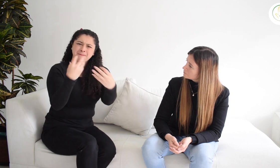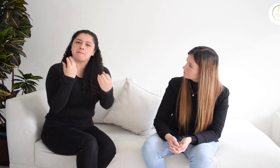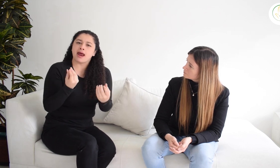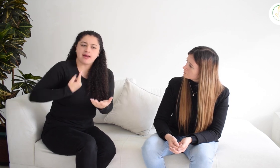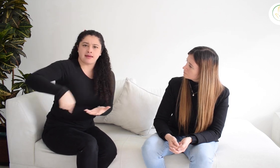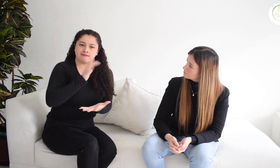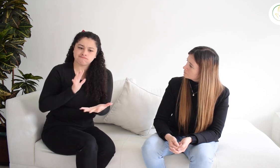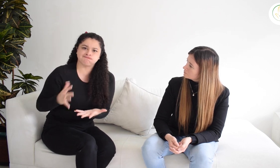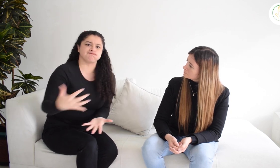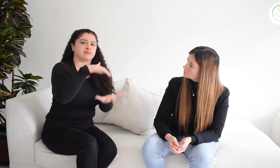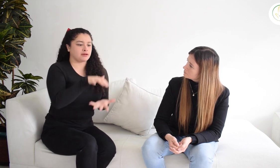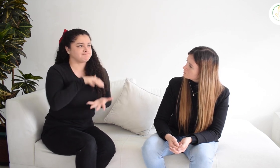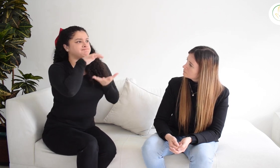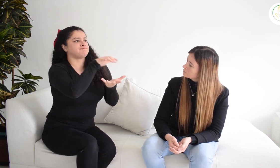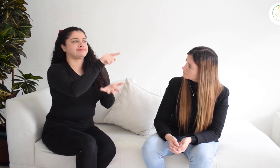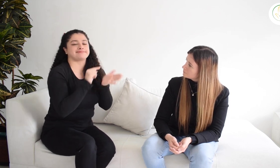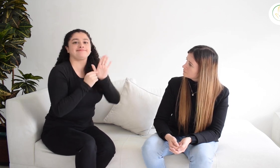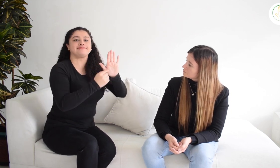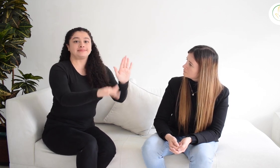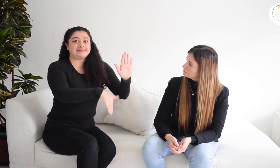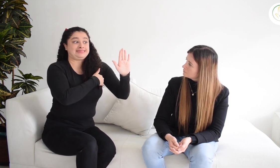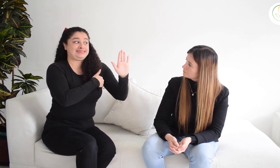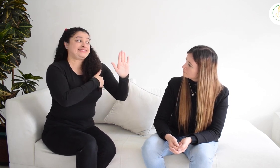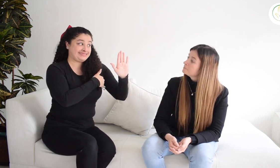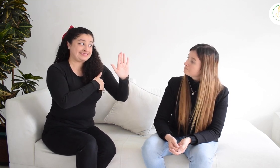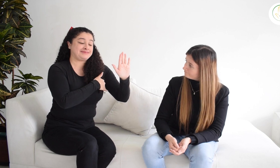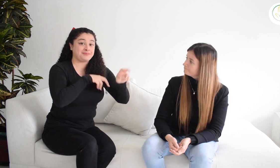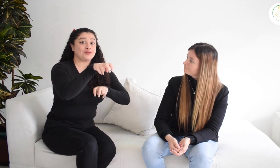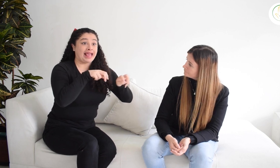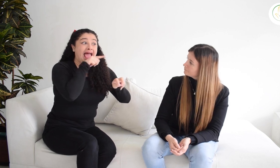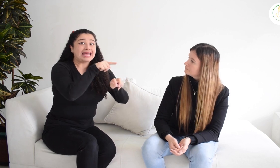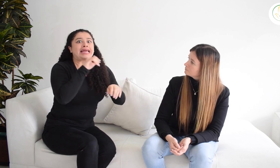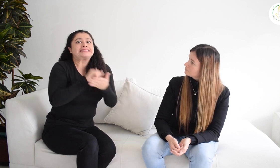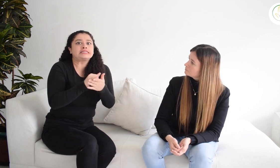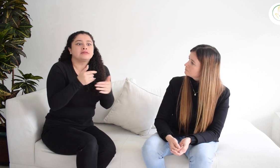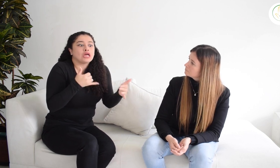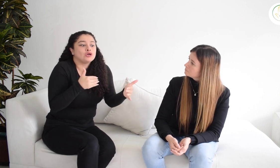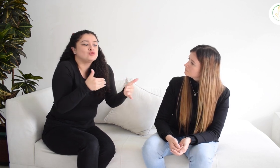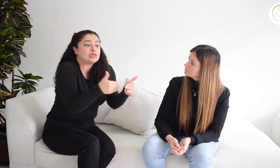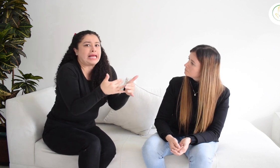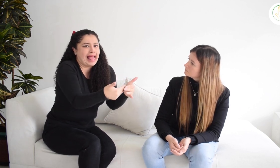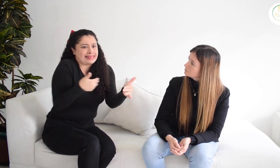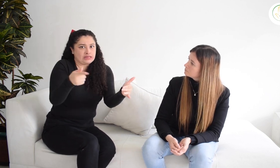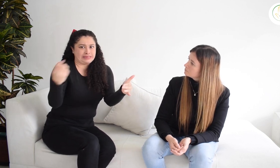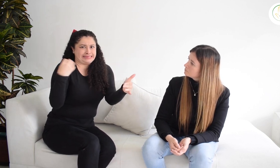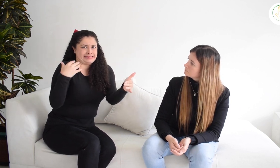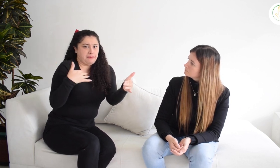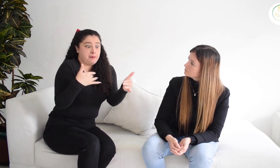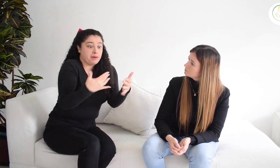Ministerio. Ojalá puedan enviarnos esta información antes de la fecha de la reunión. Veamos cuál es el